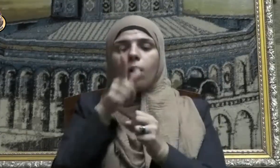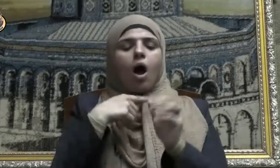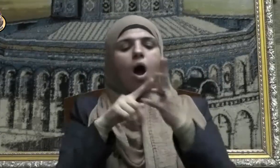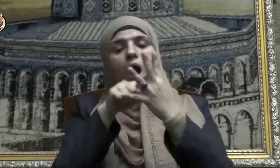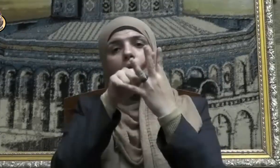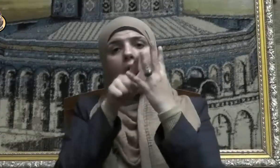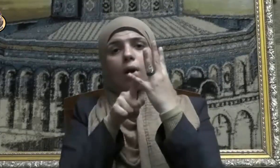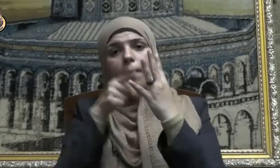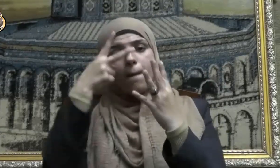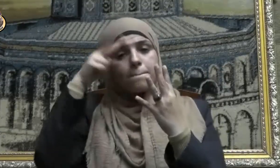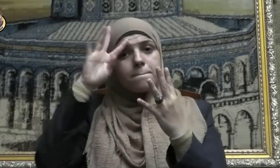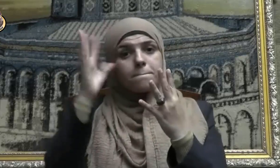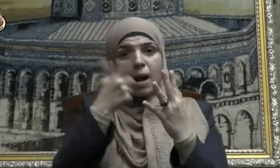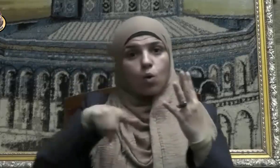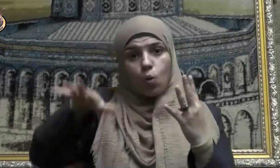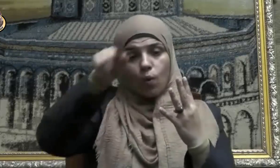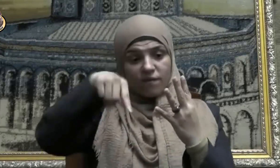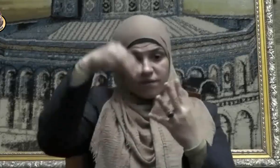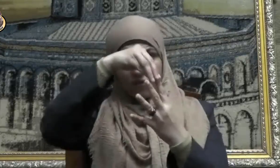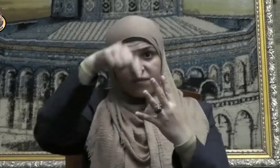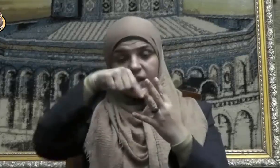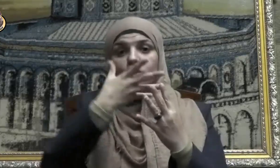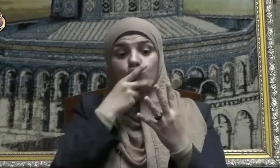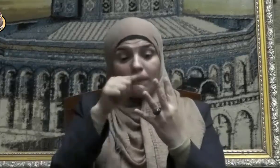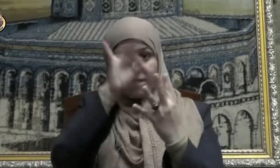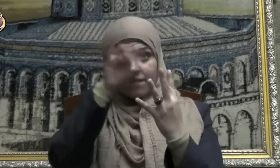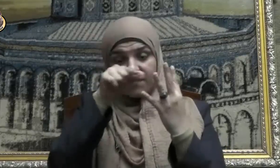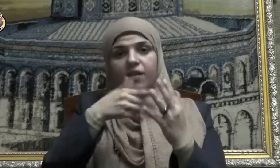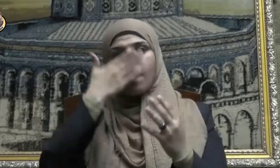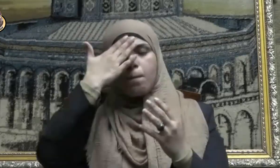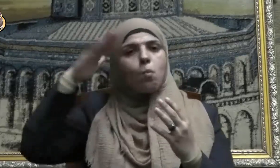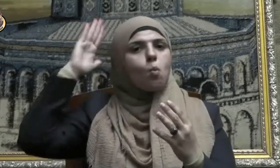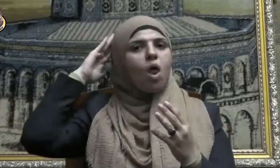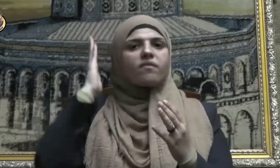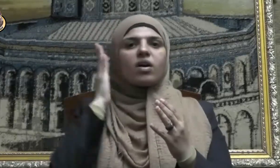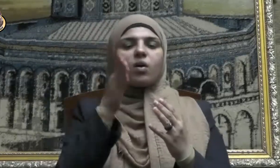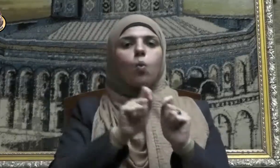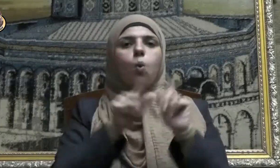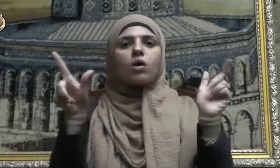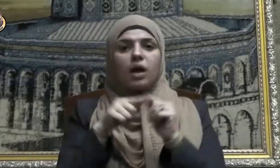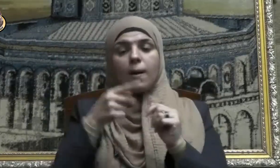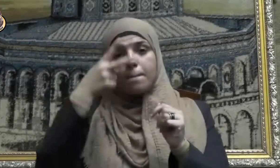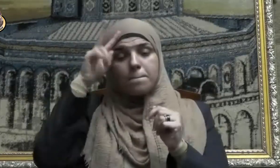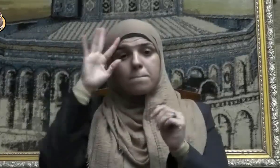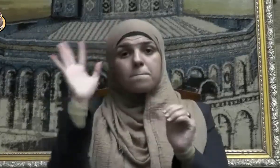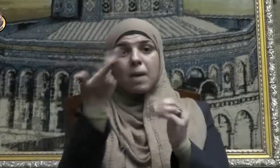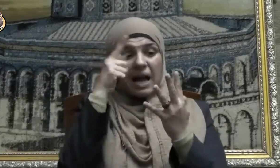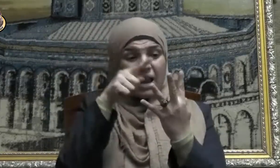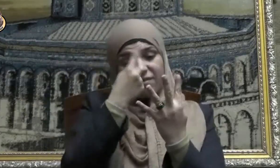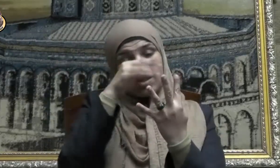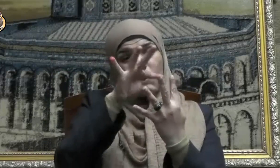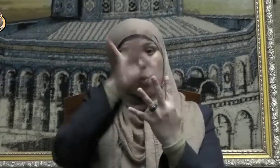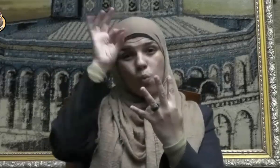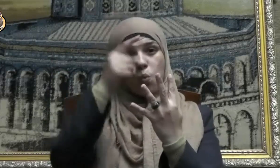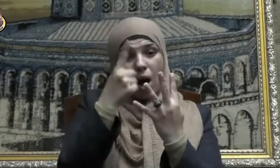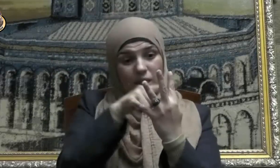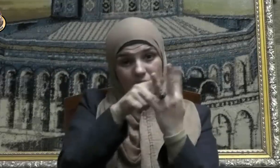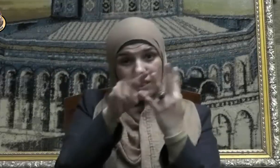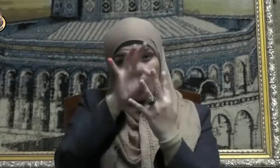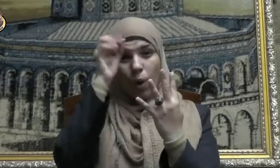كن فيه كان منافقا خالصا ومن كانت فيه خصلة منهن كانت